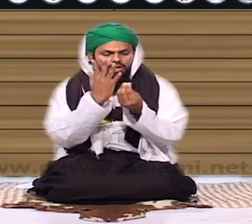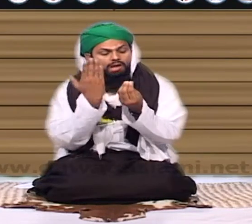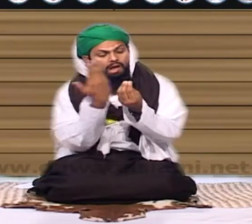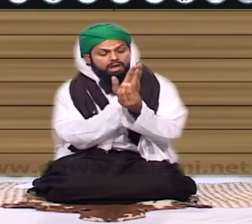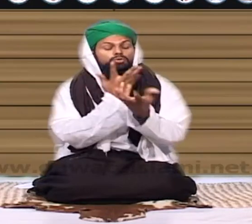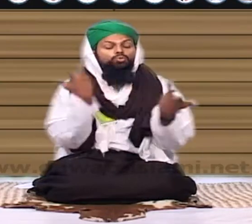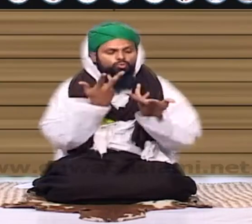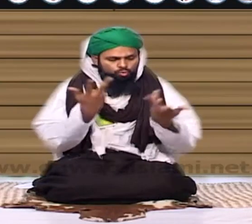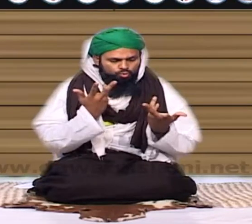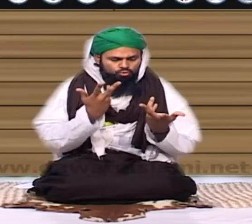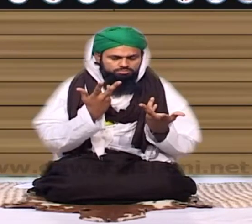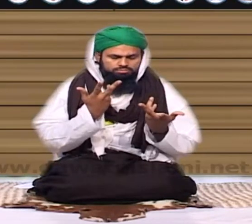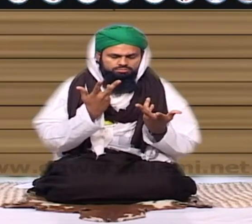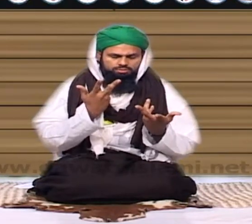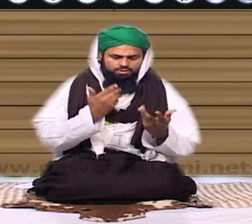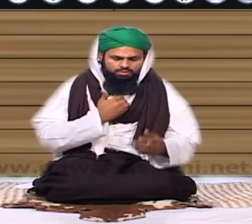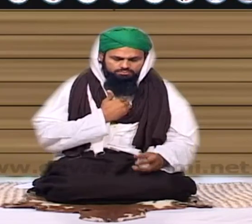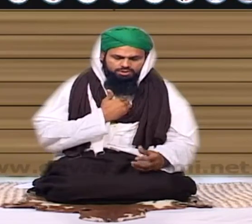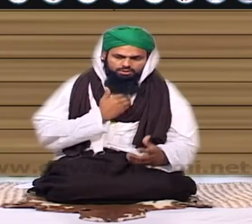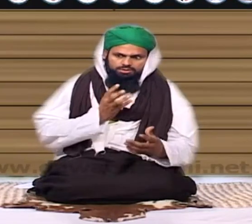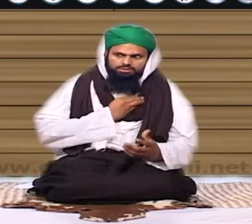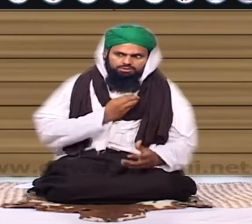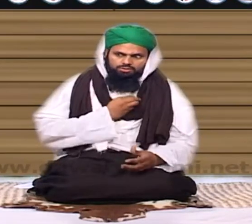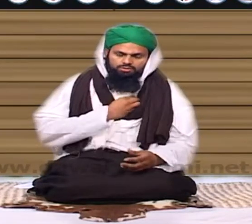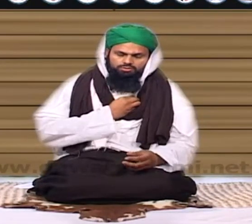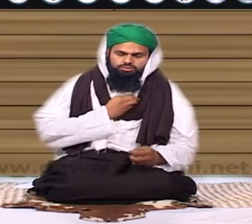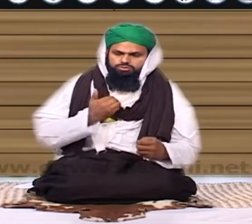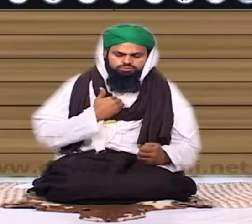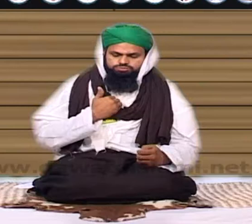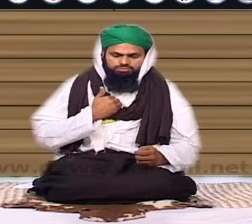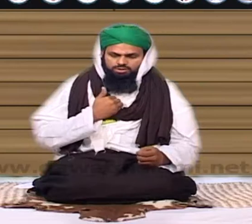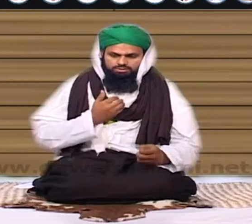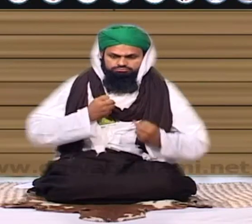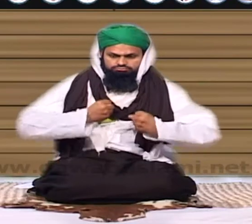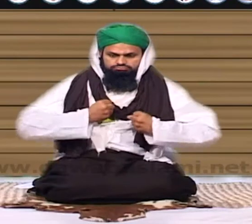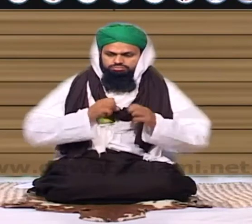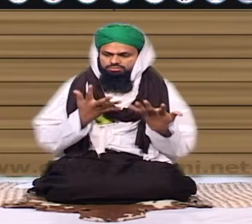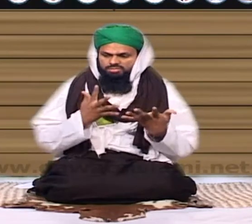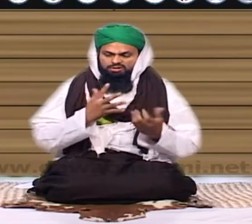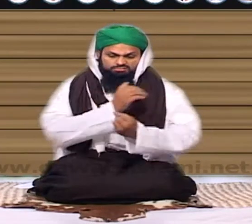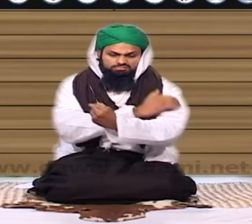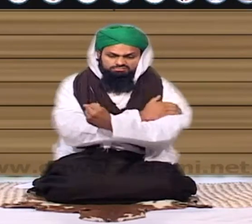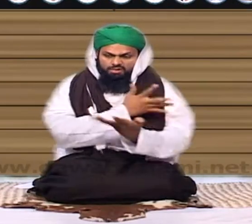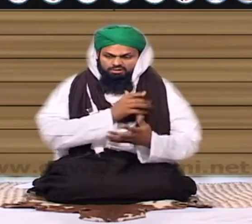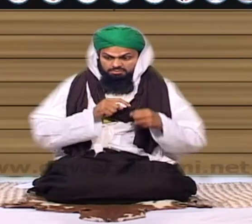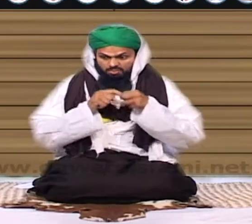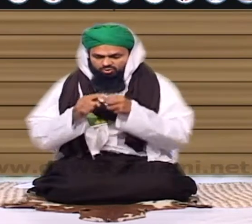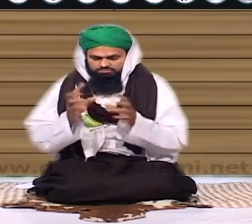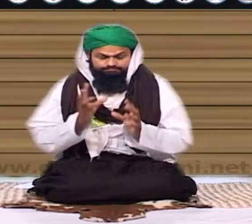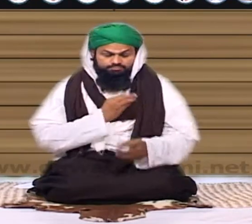عذاب میں گرفتار ہوا تھا تو میں نے اس انجانی آواز سے کہا کہ مجھ میں اتنی سکت ہی نہیں کہ میں اس سے پوچھوں تو